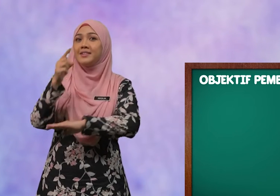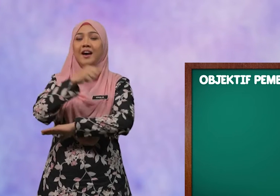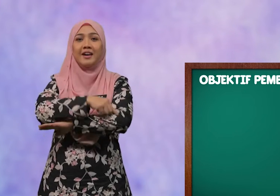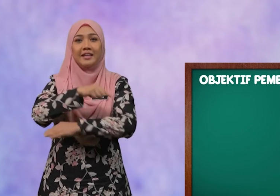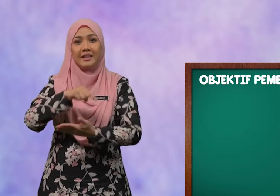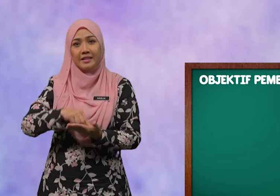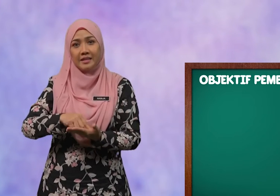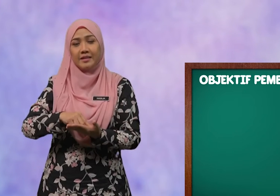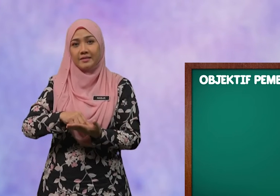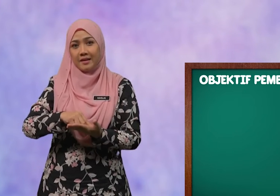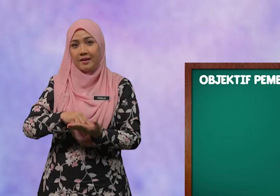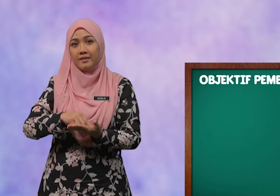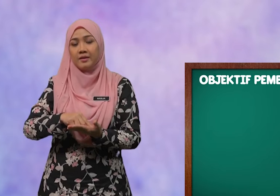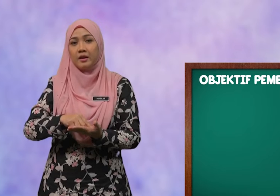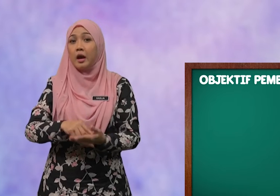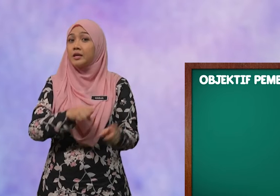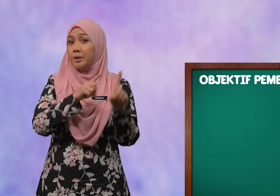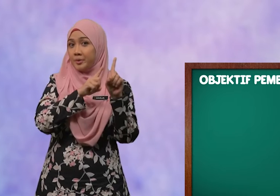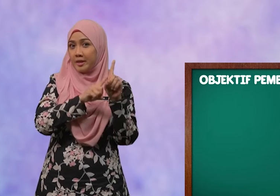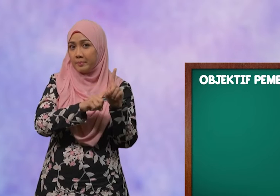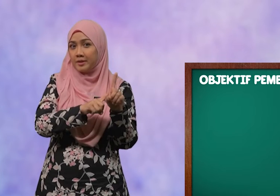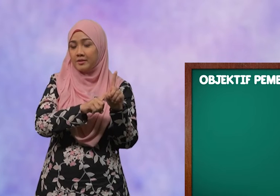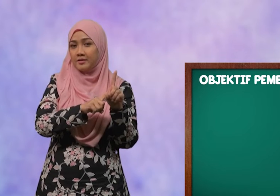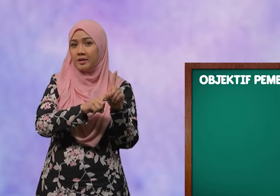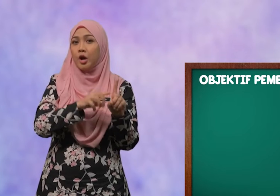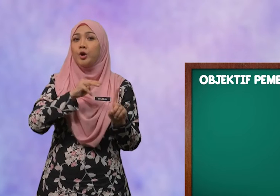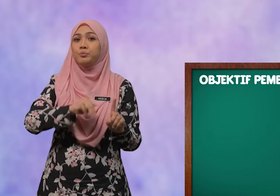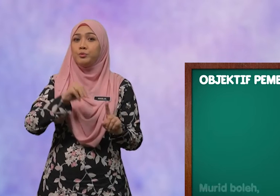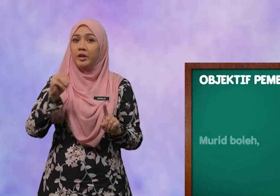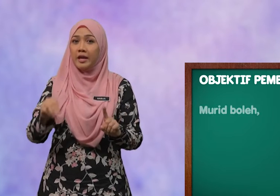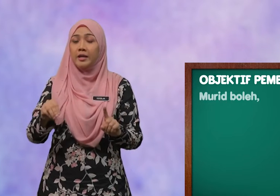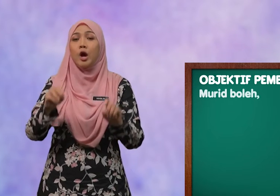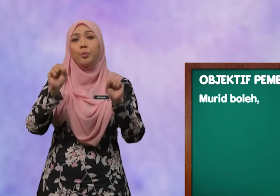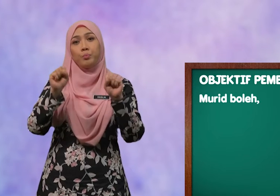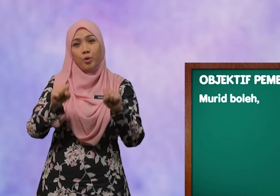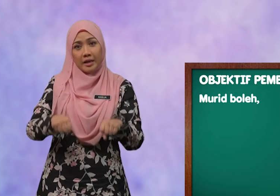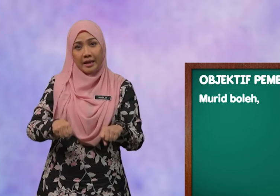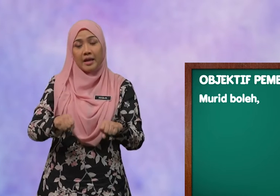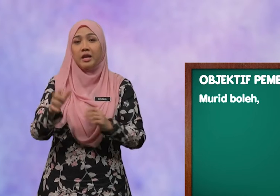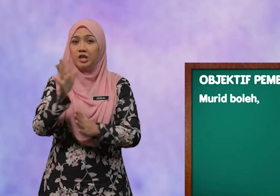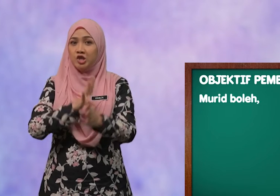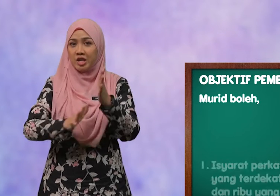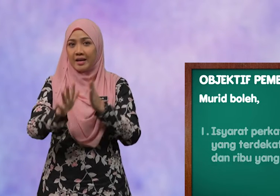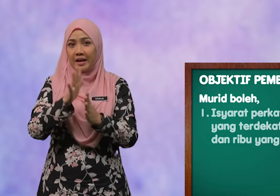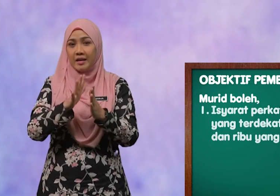hari ini ialah Yang pertama, murid boleh isyarat